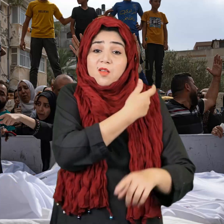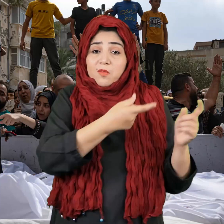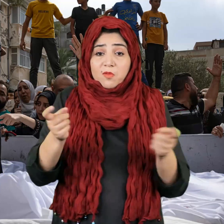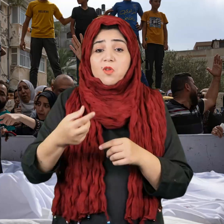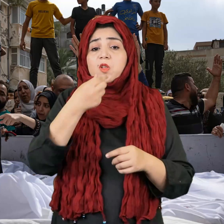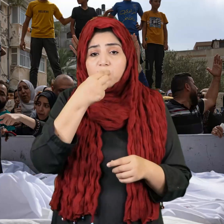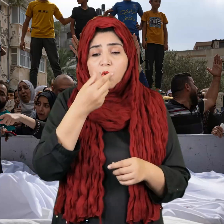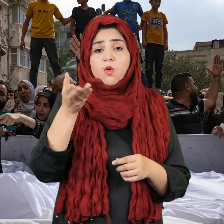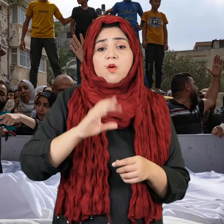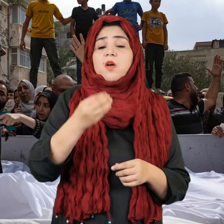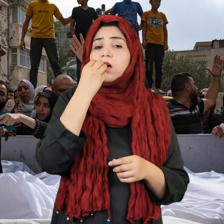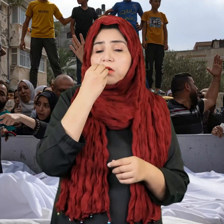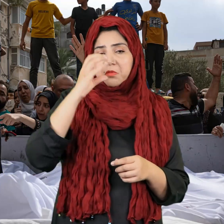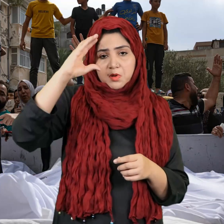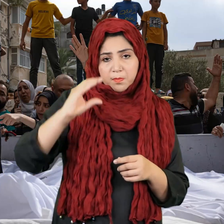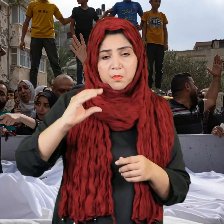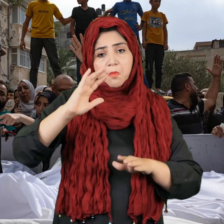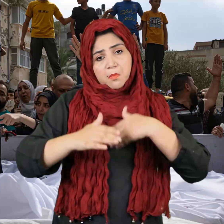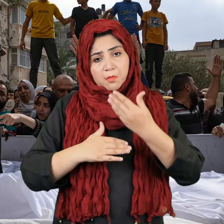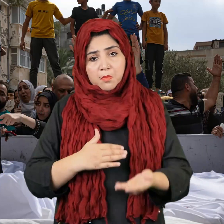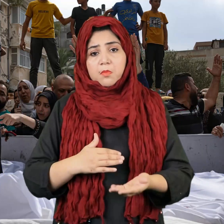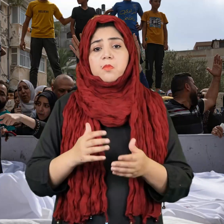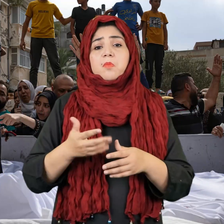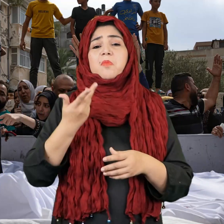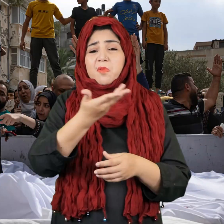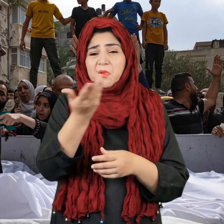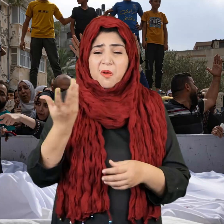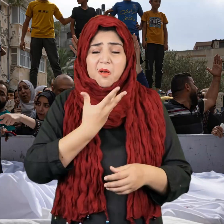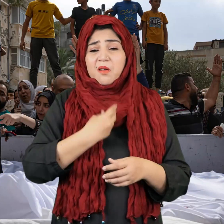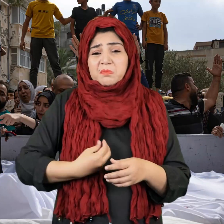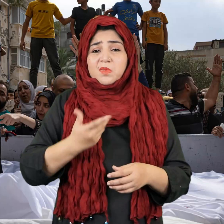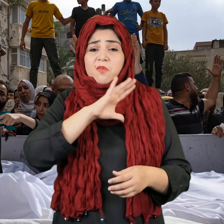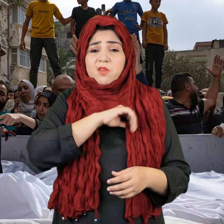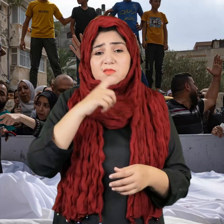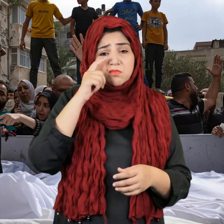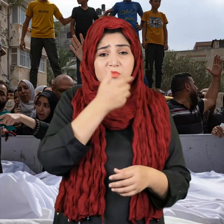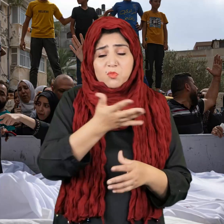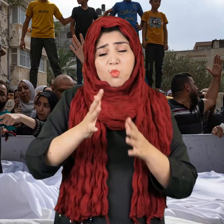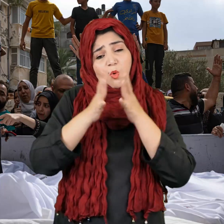अस्पतालों में दवाओं और घजाई किलत के बाइस मसलूम फरस्तिनियों को शदीद मुश्किलात का सामला